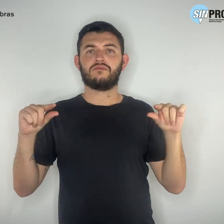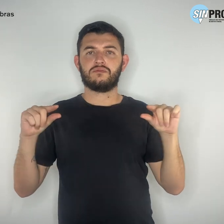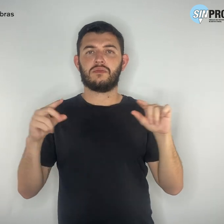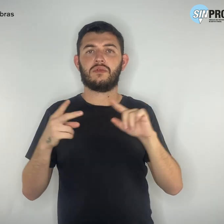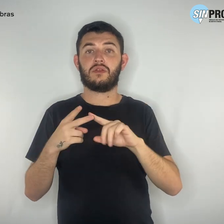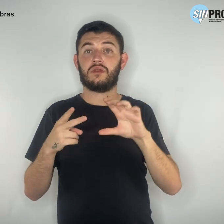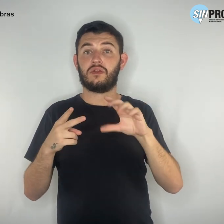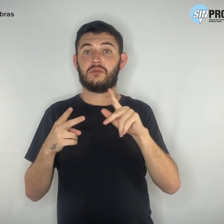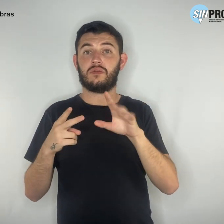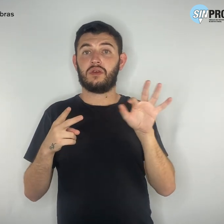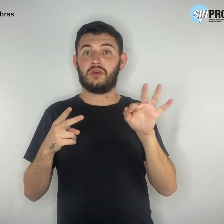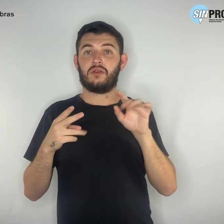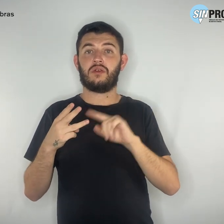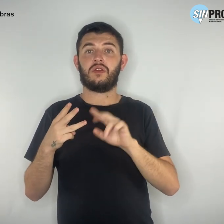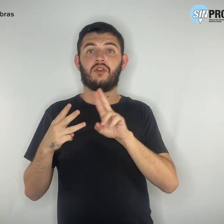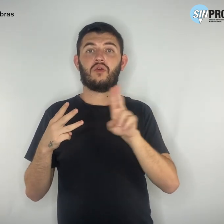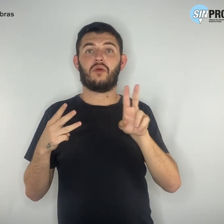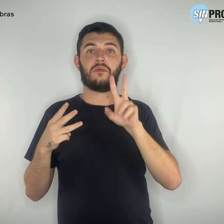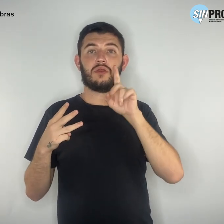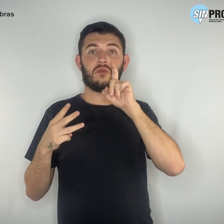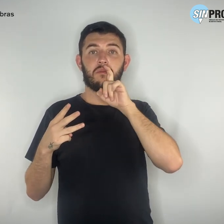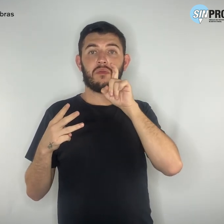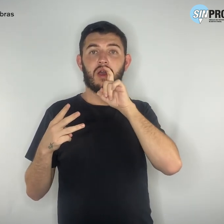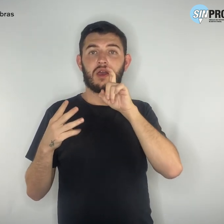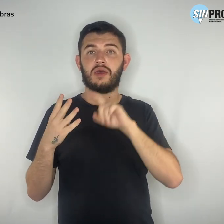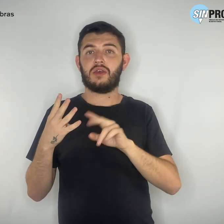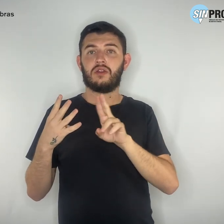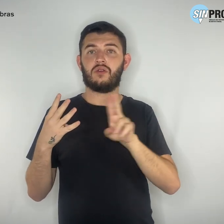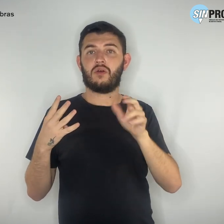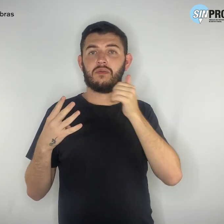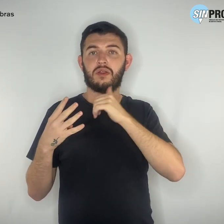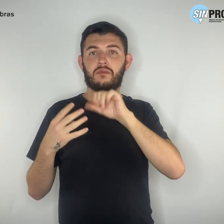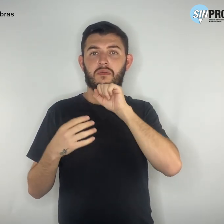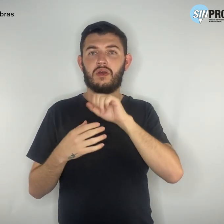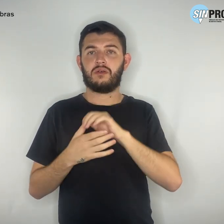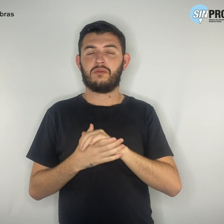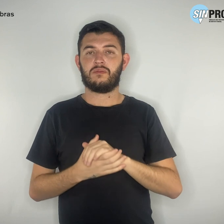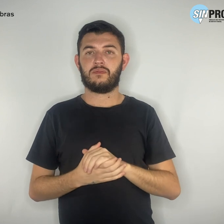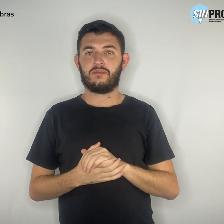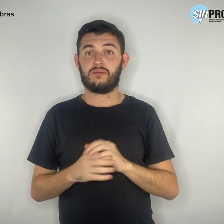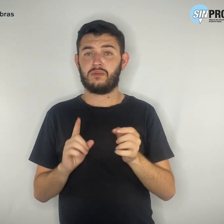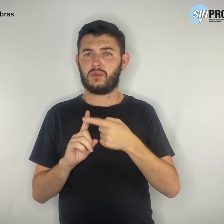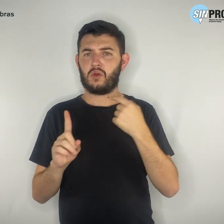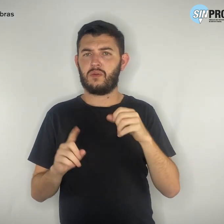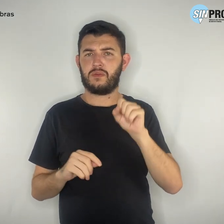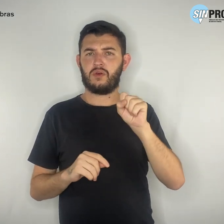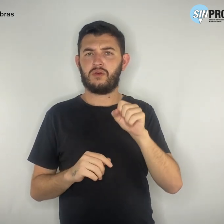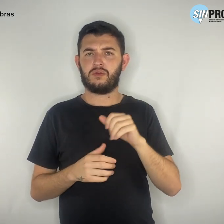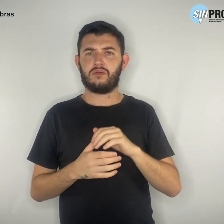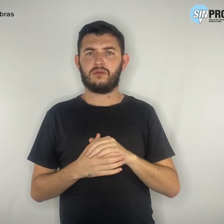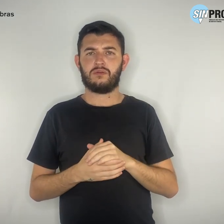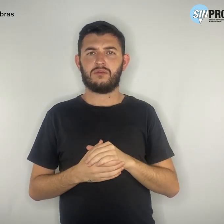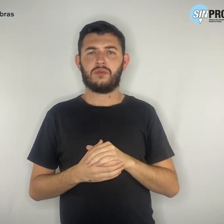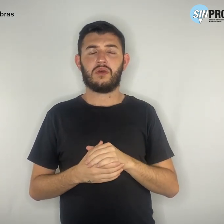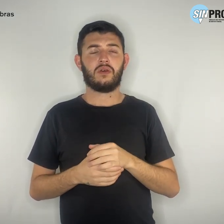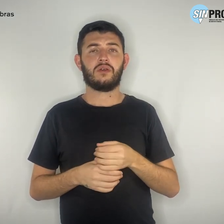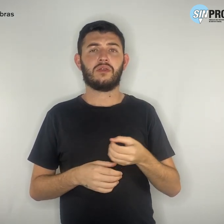e nome do pai e da mãe. Golpe 8. O golpe mais recente consiste no envio de carta